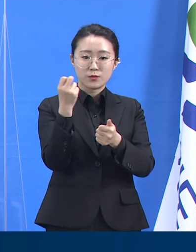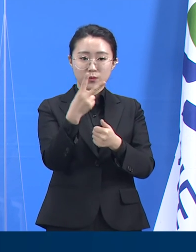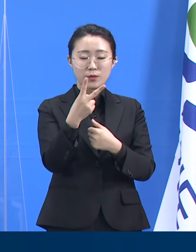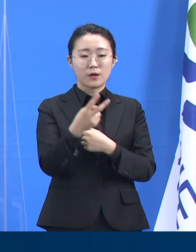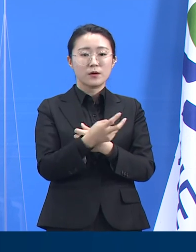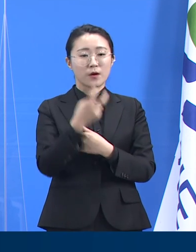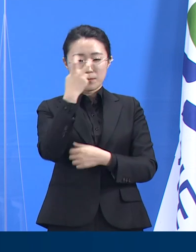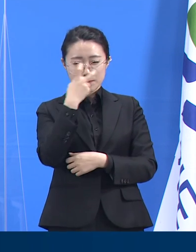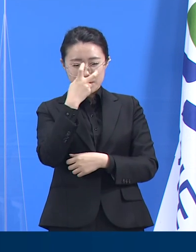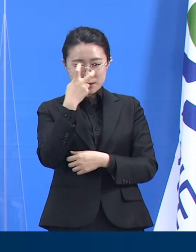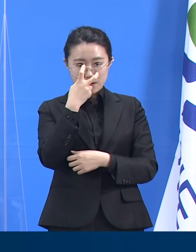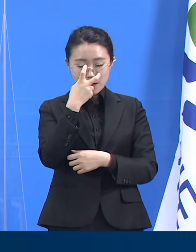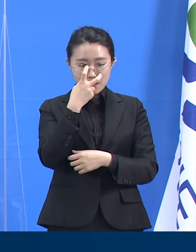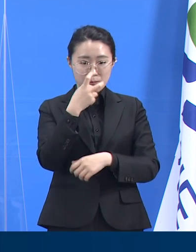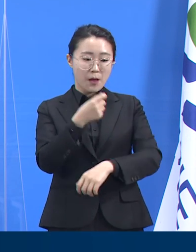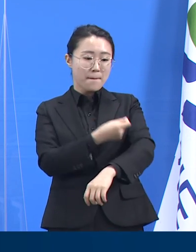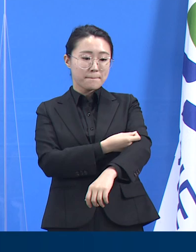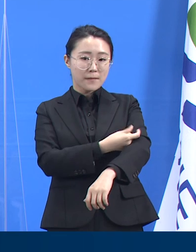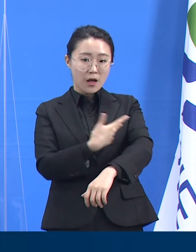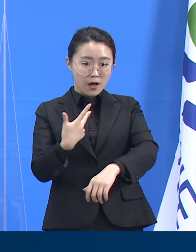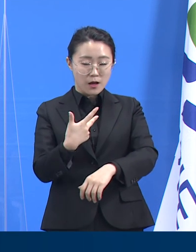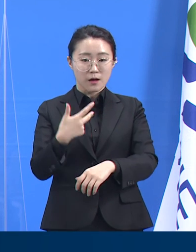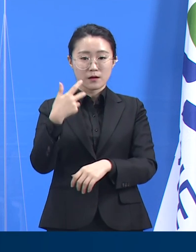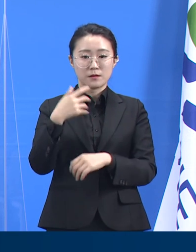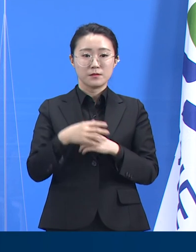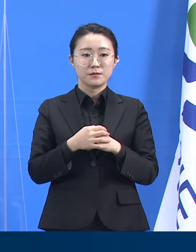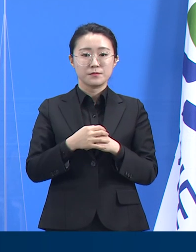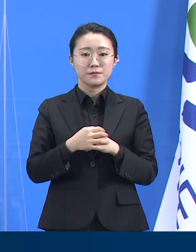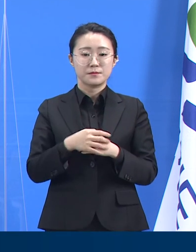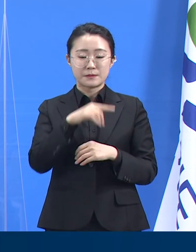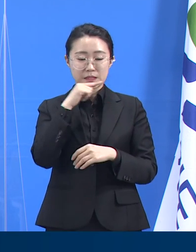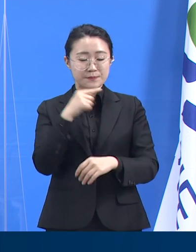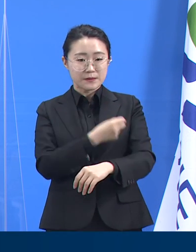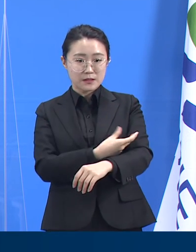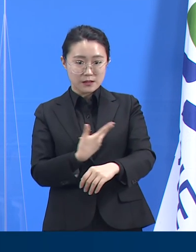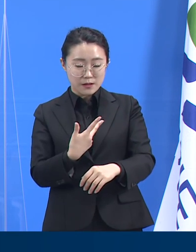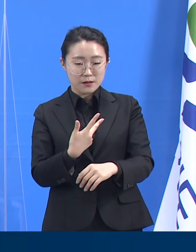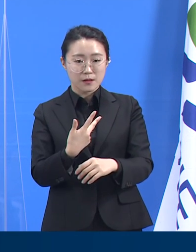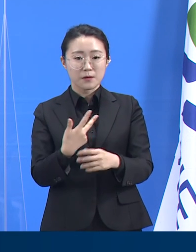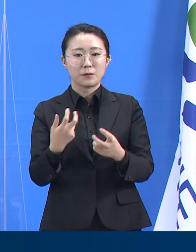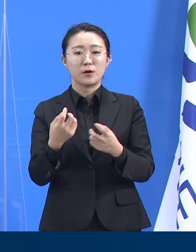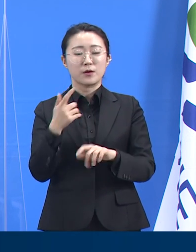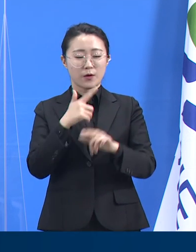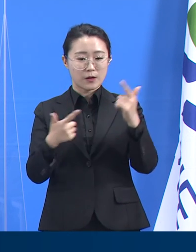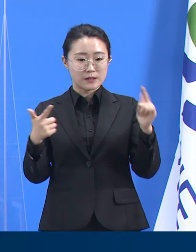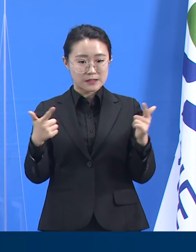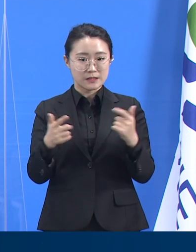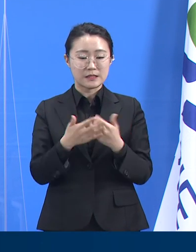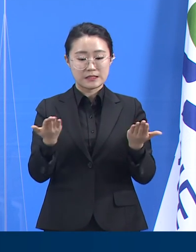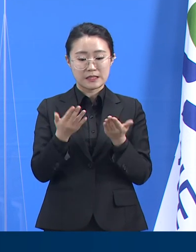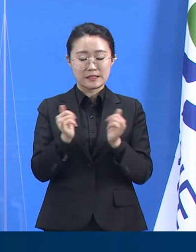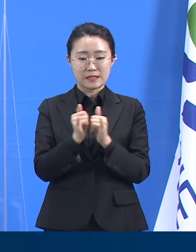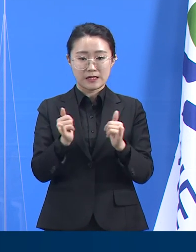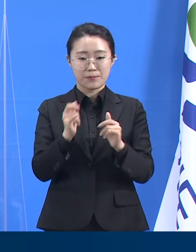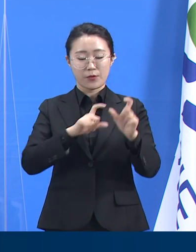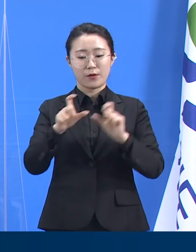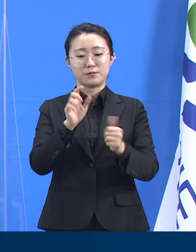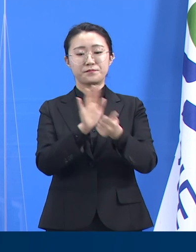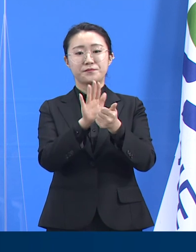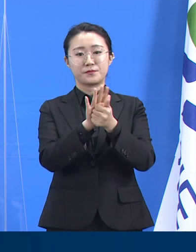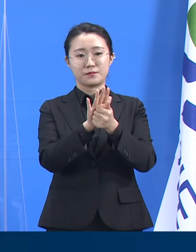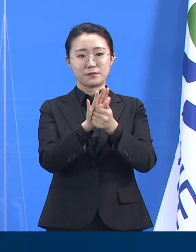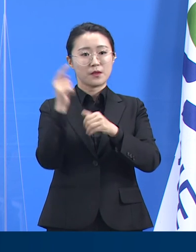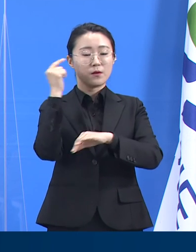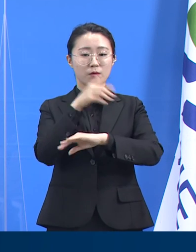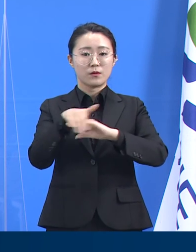근로자로 채용할 시 인건비를 지원하는 계획을 수립했습니다. 선별진료소 역량 확대를 위한